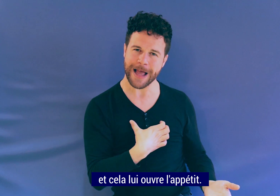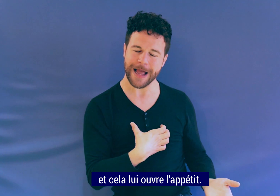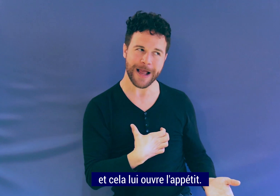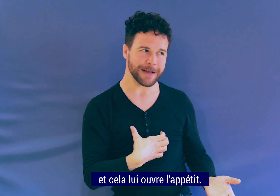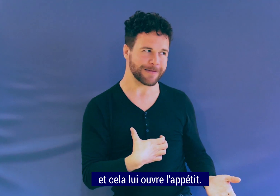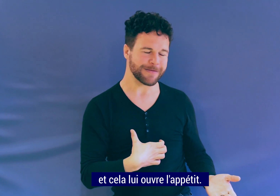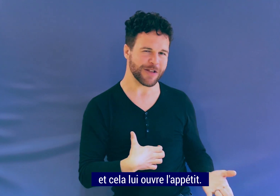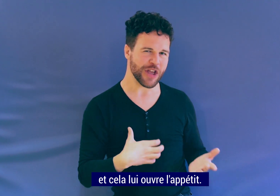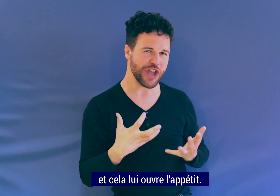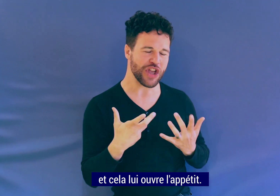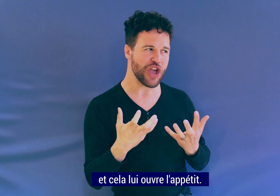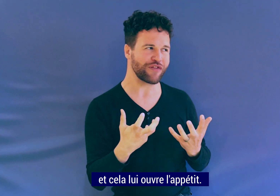ouvre l'appétit.